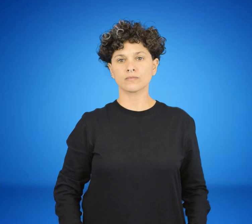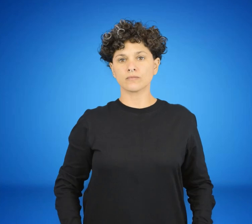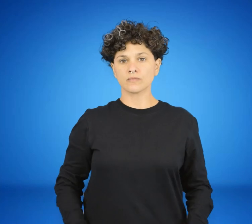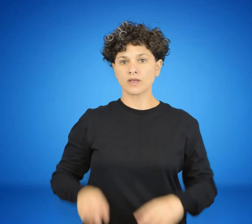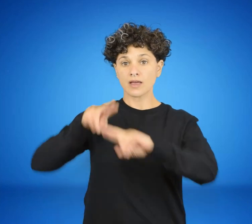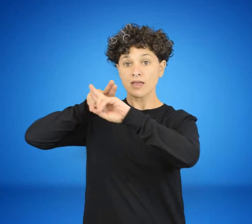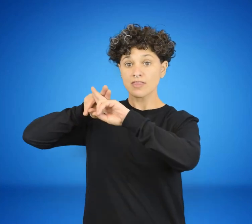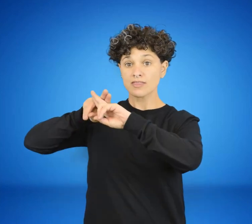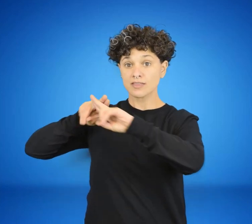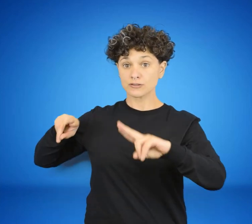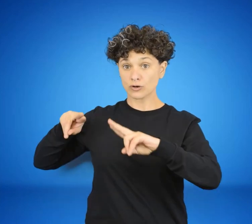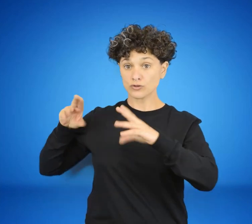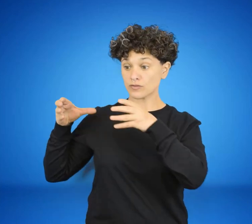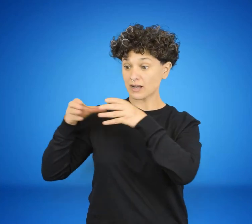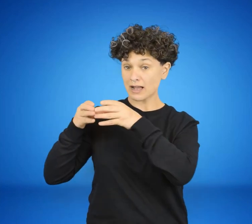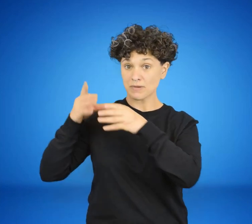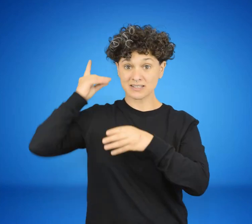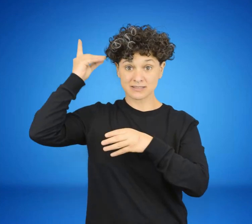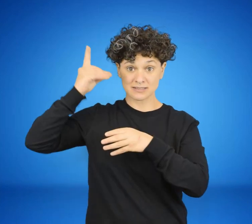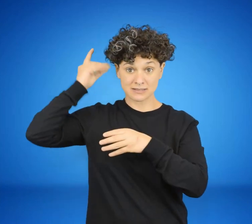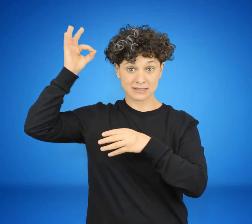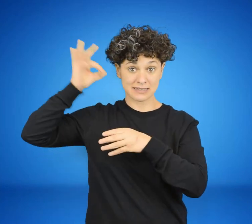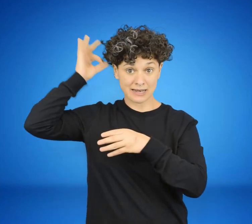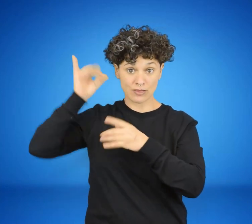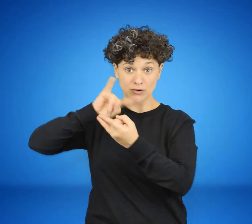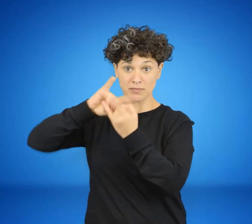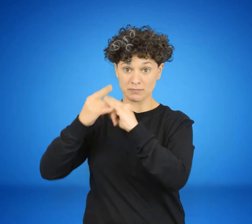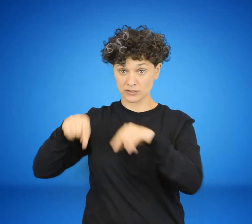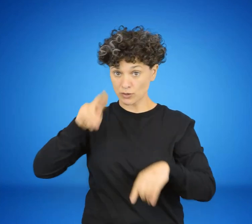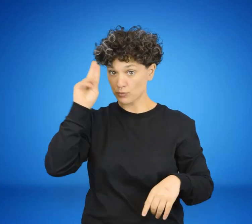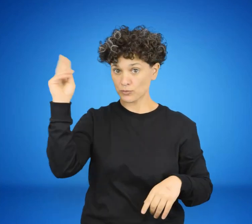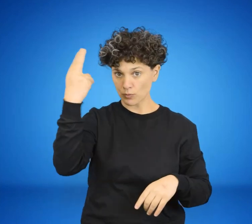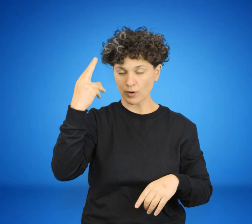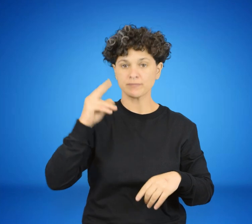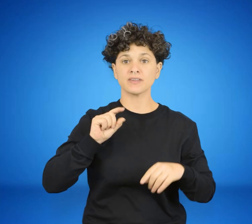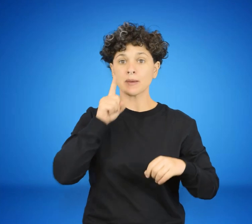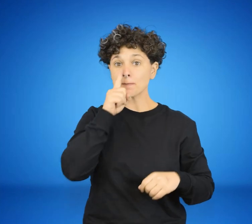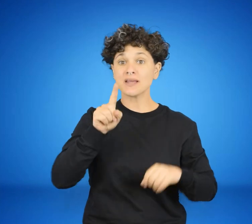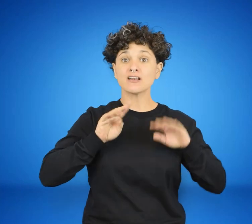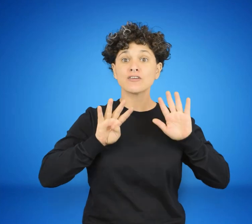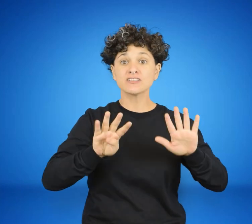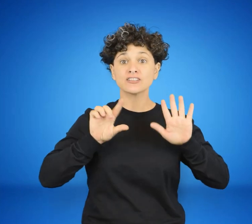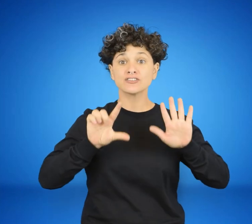Disolución de las cámaras en Uruguay. En la madrugada del 27 de junio de 1973